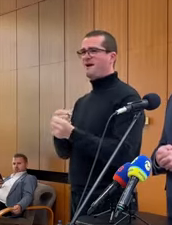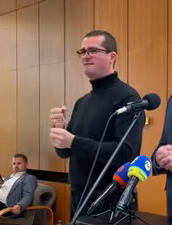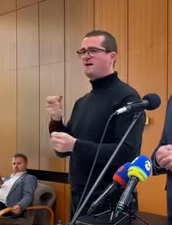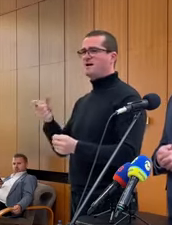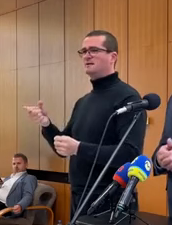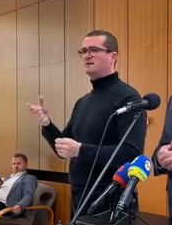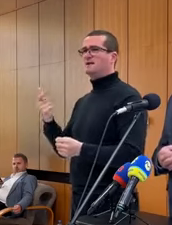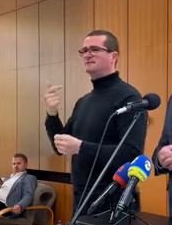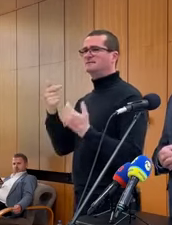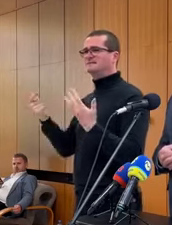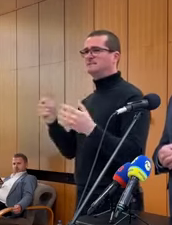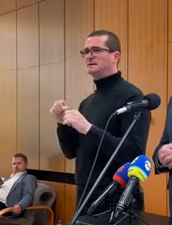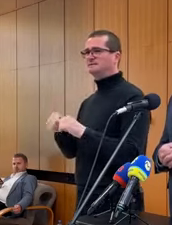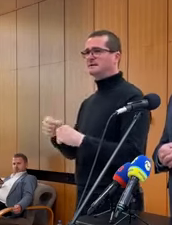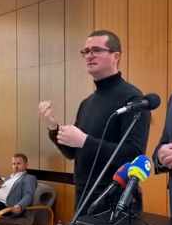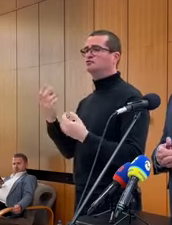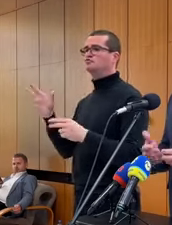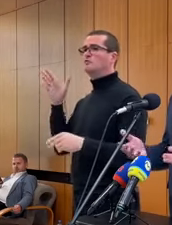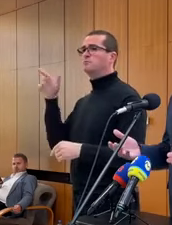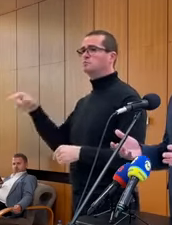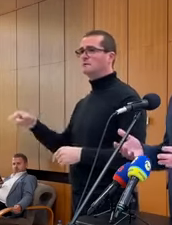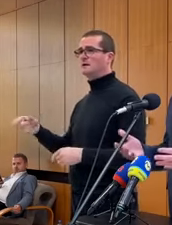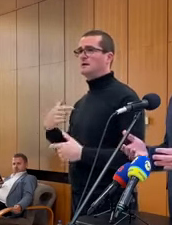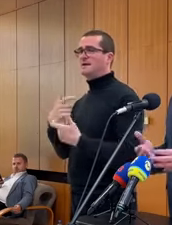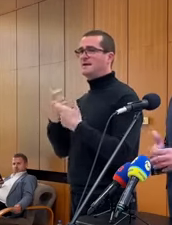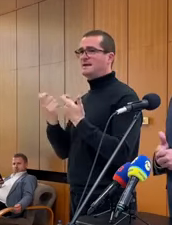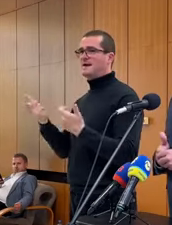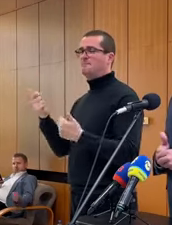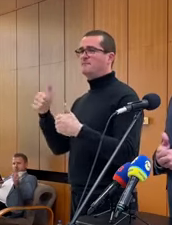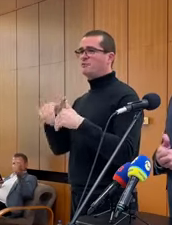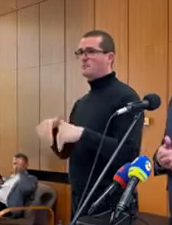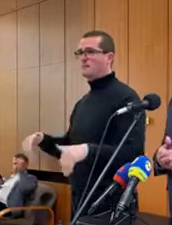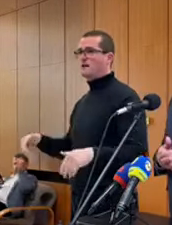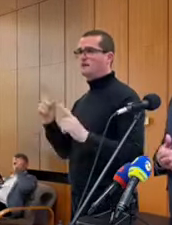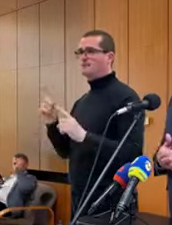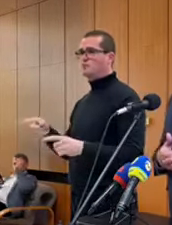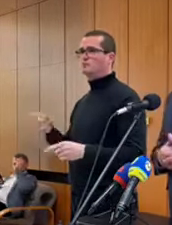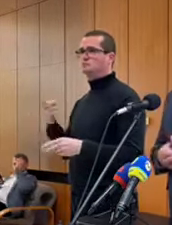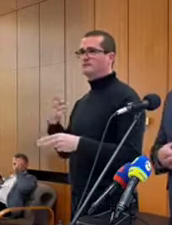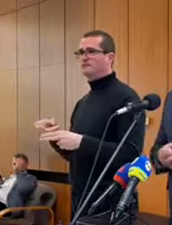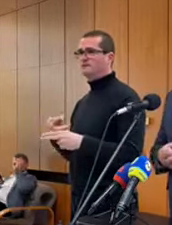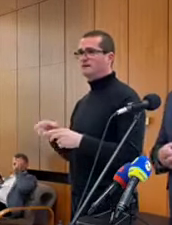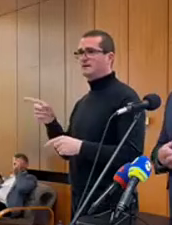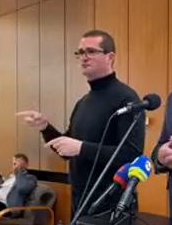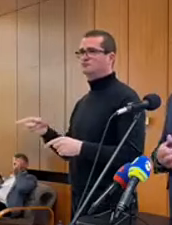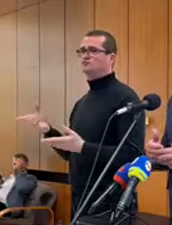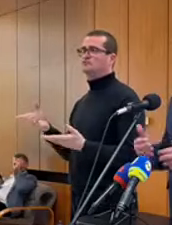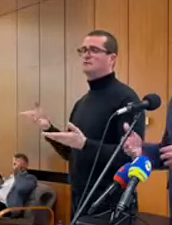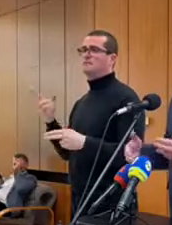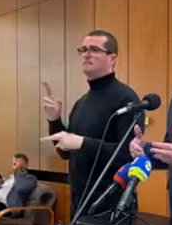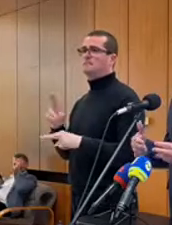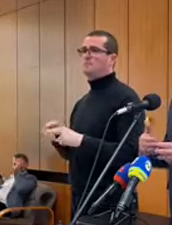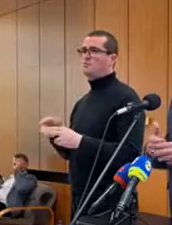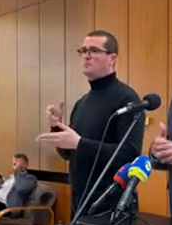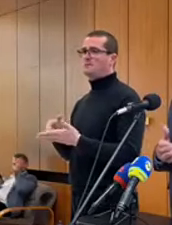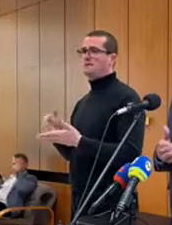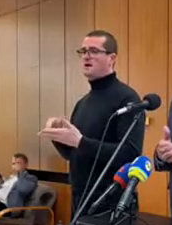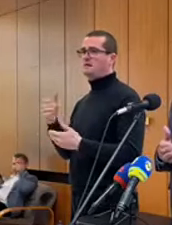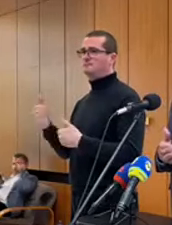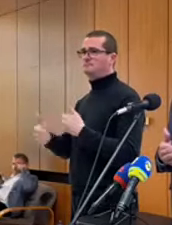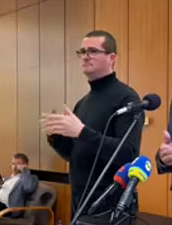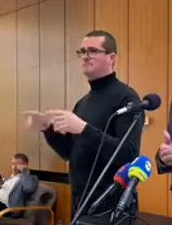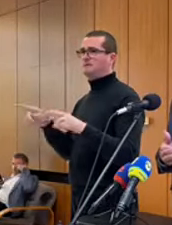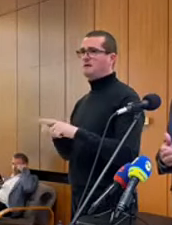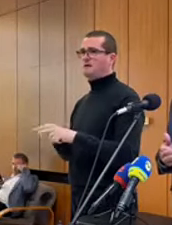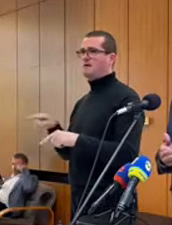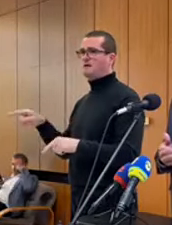menúžovom zvlátecnom zraním? No tak samozrejme v prvom rade musia byť ošetrení a potom budú ďalšie tie procesy